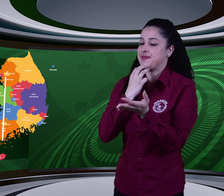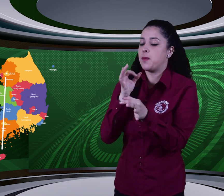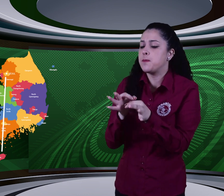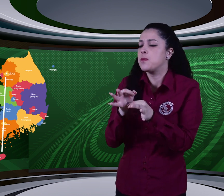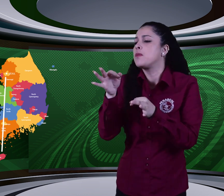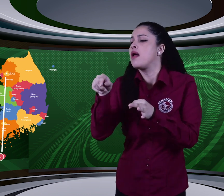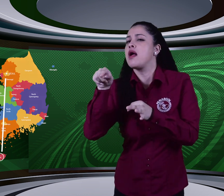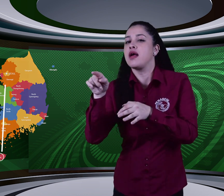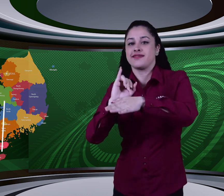isla de Corea del Sur,